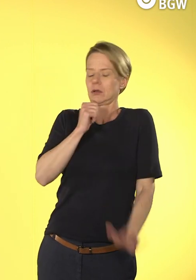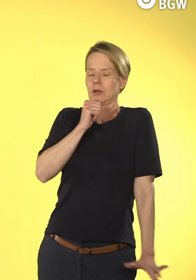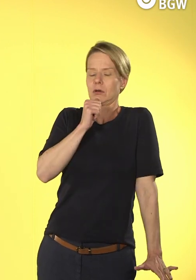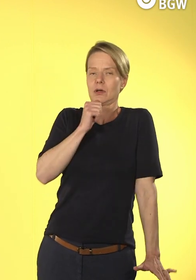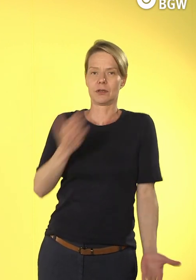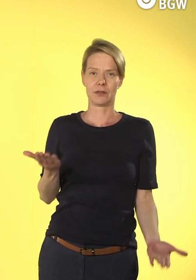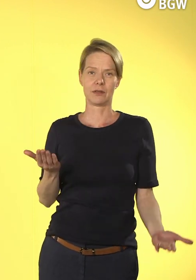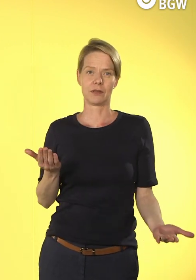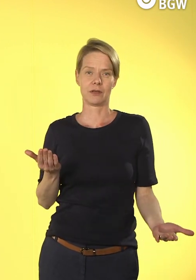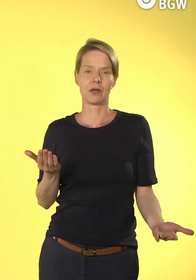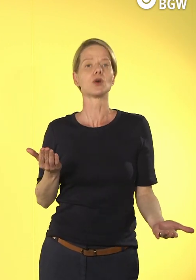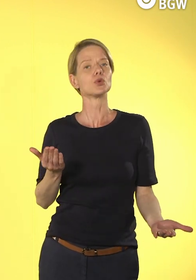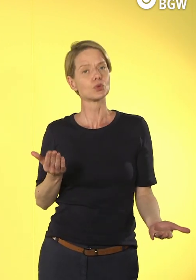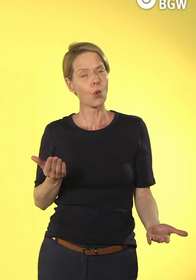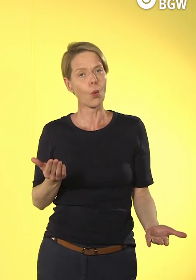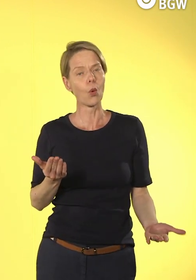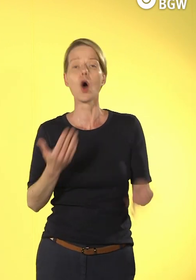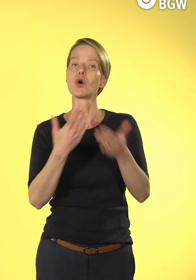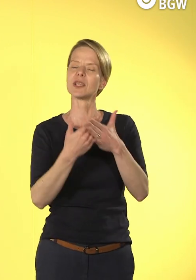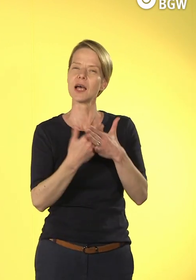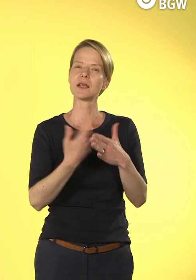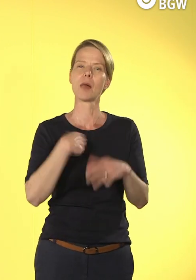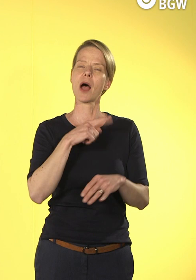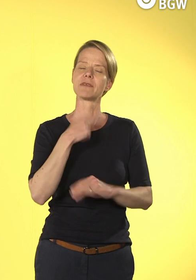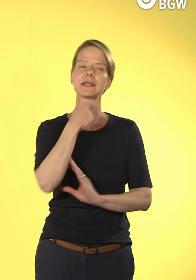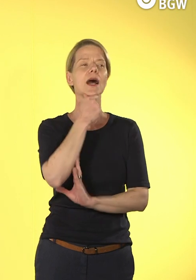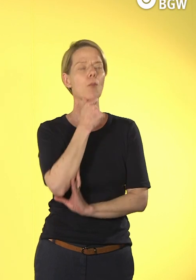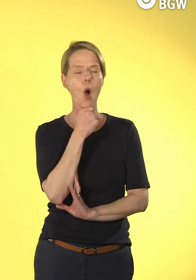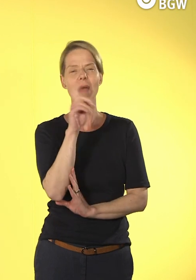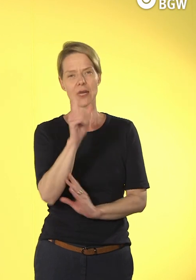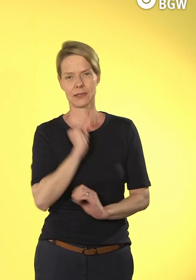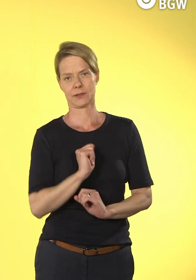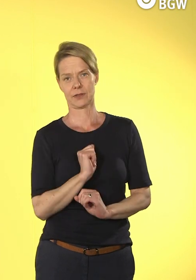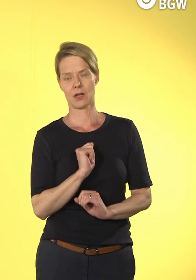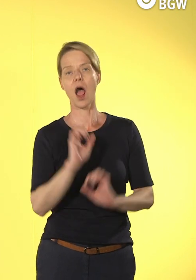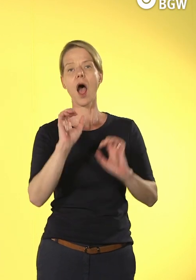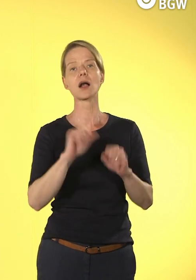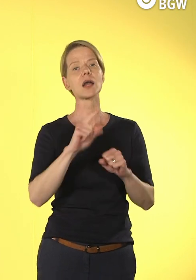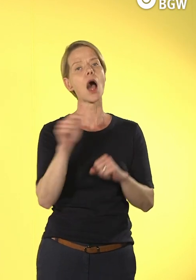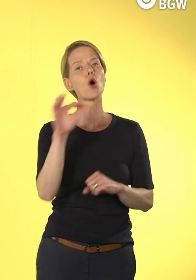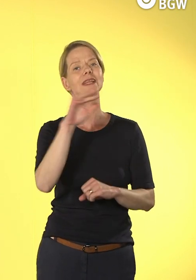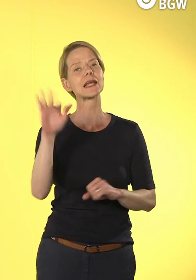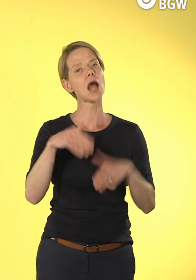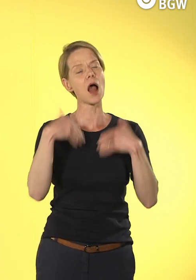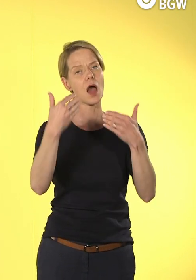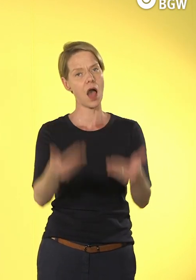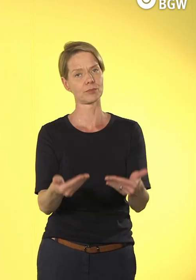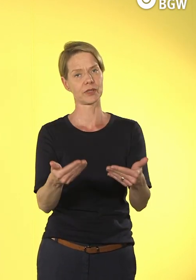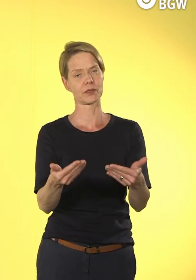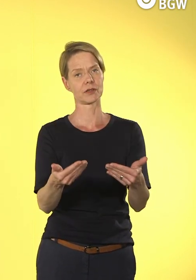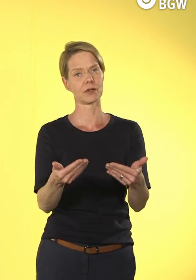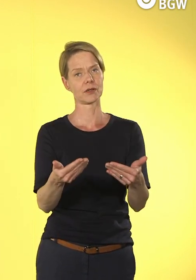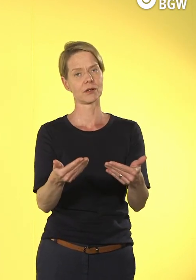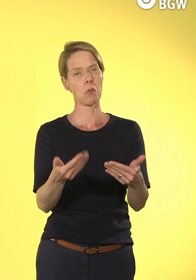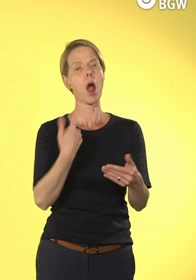also dieses Angebot Digitalisierung jetzt verknüpft und sagen, wir haben die Infrastruktur, wir